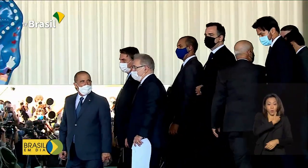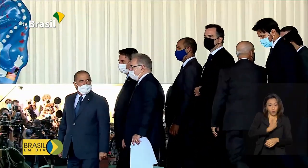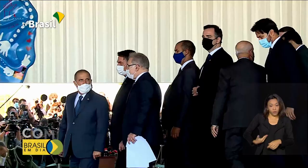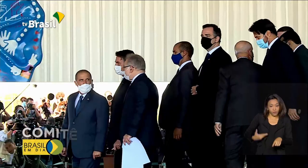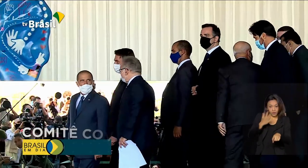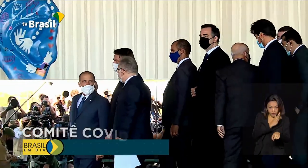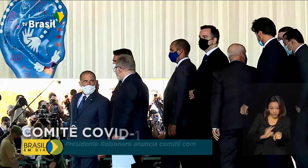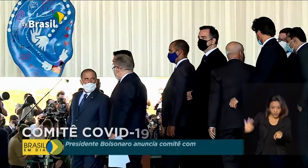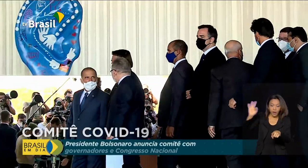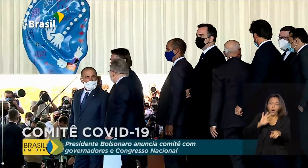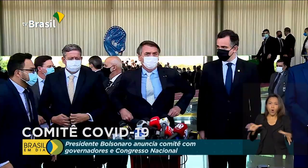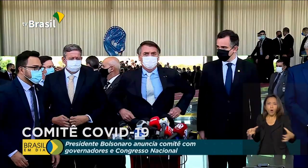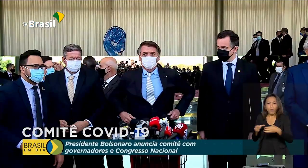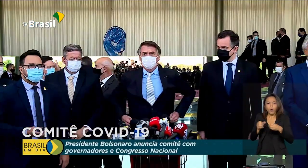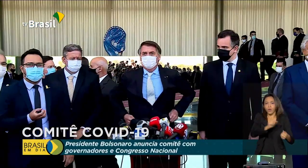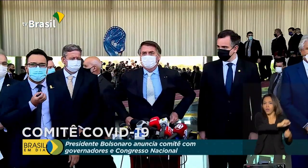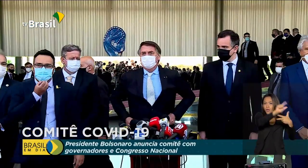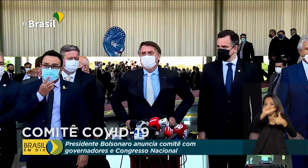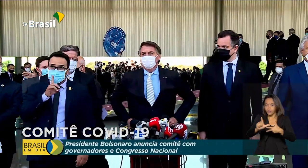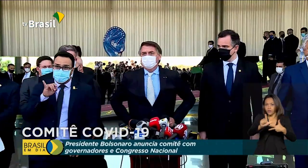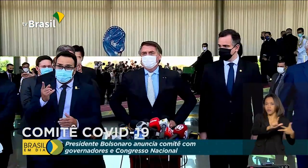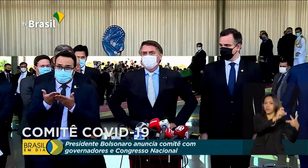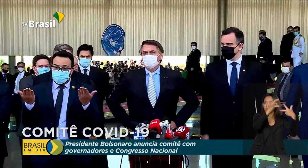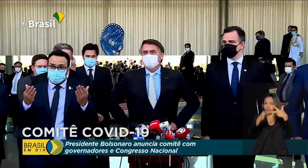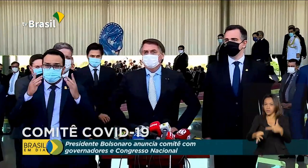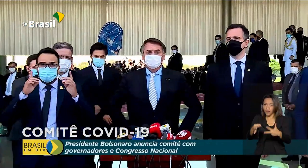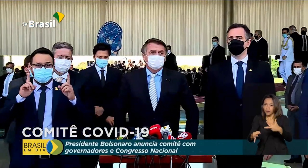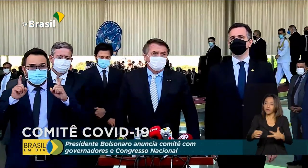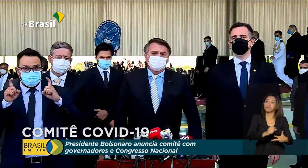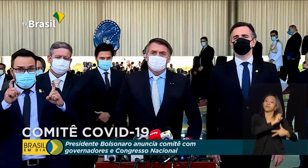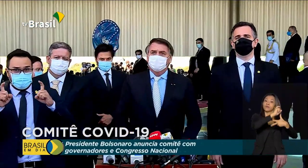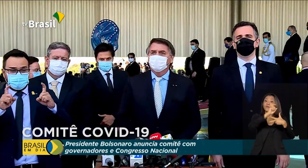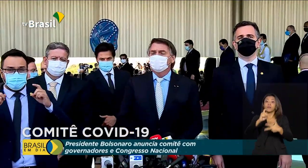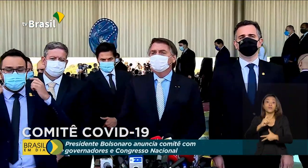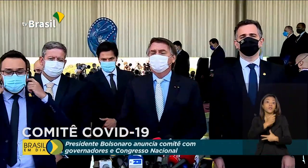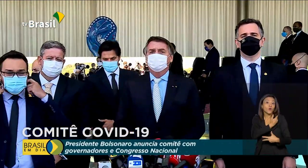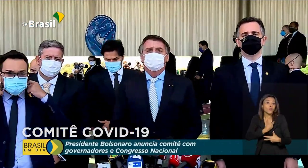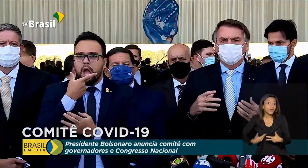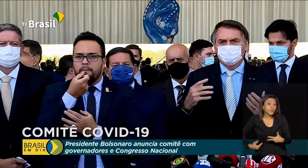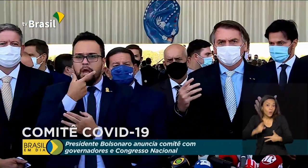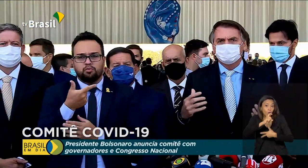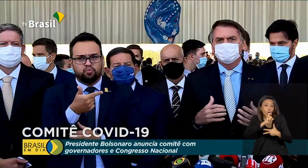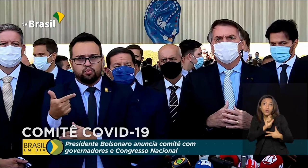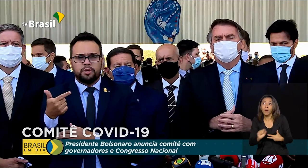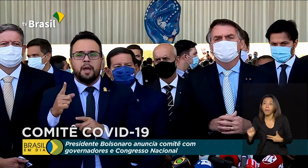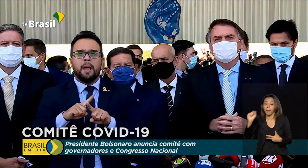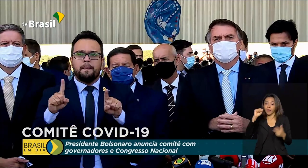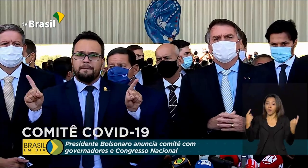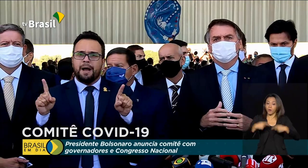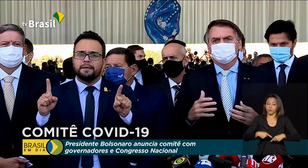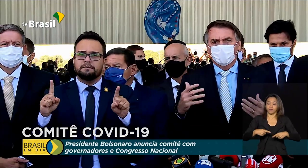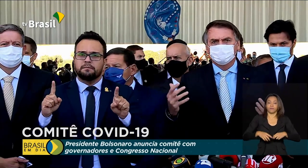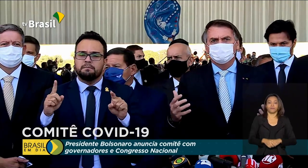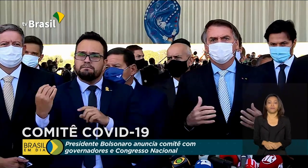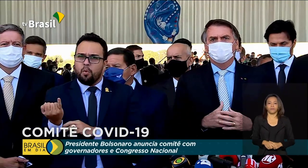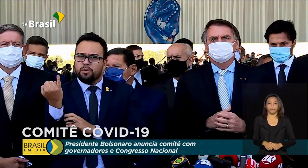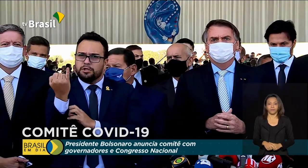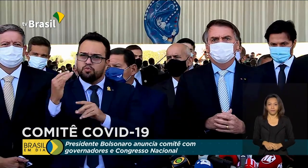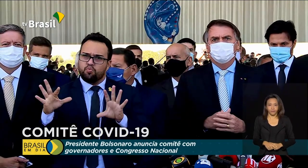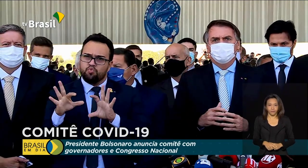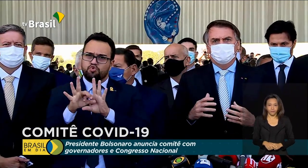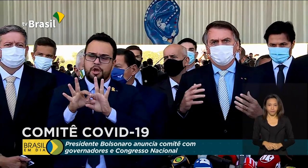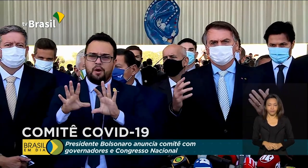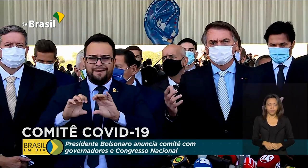esforços com os poderes legislativo, judiciário e governadores contra a pandemia. A nossa união, o nosso